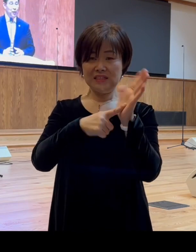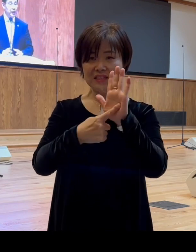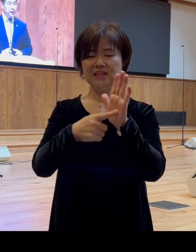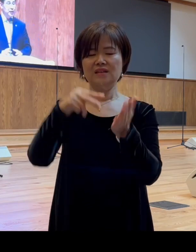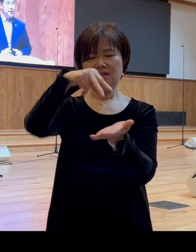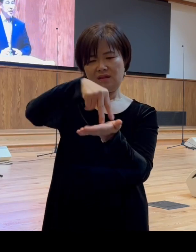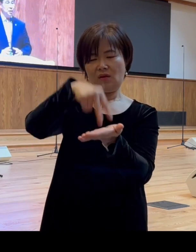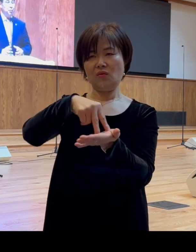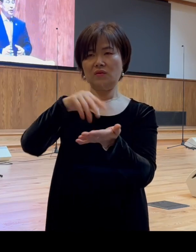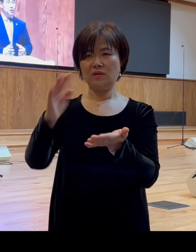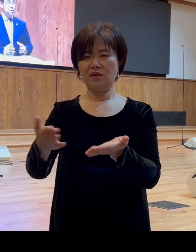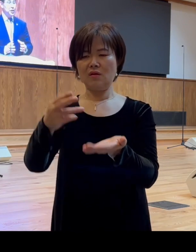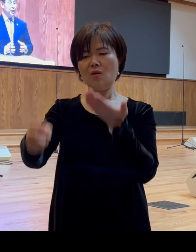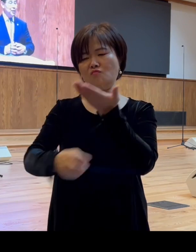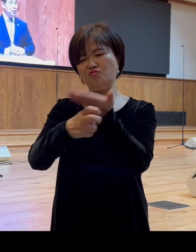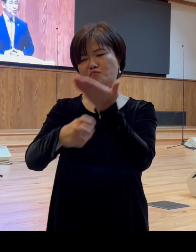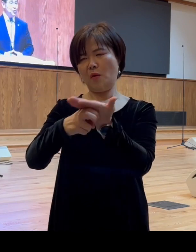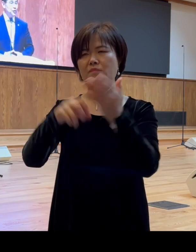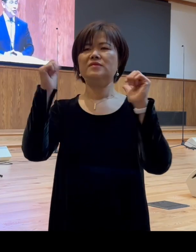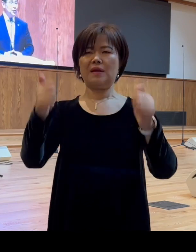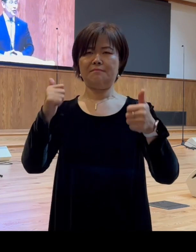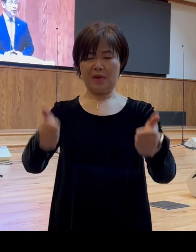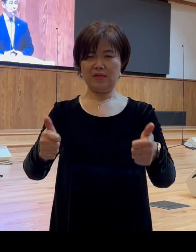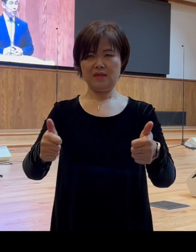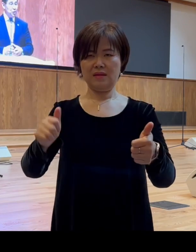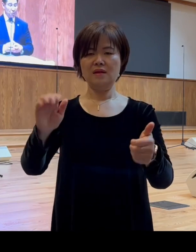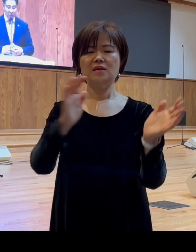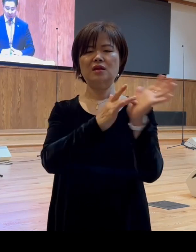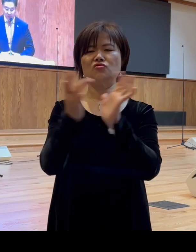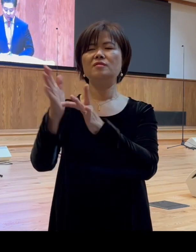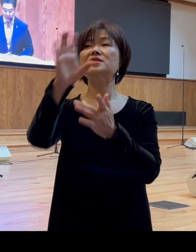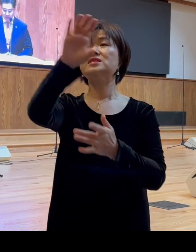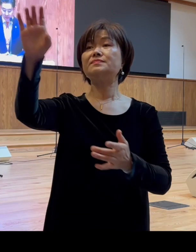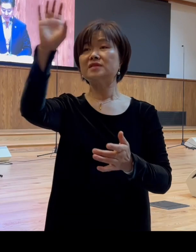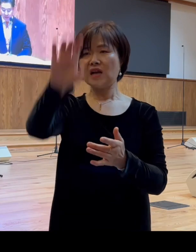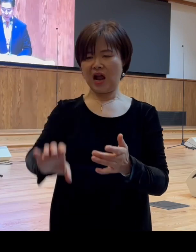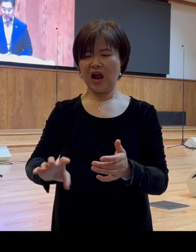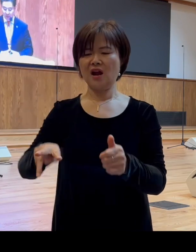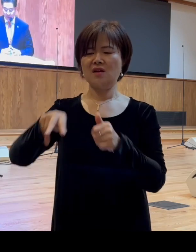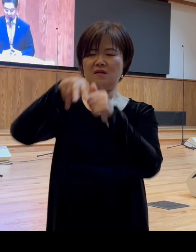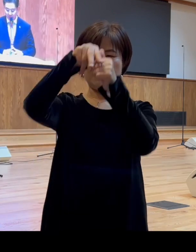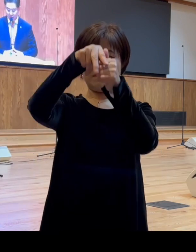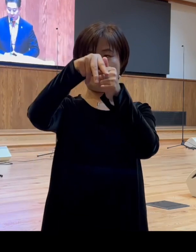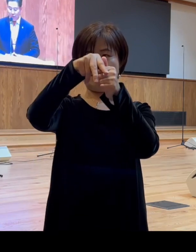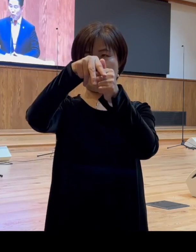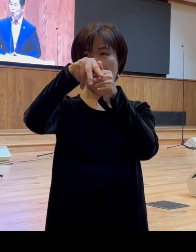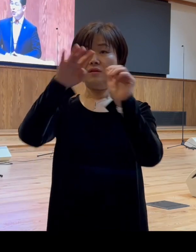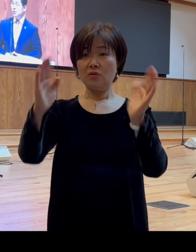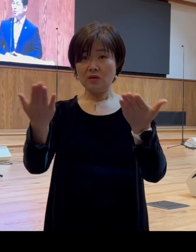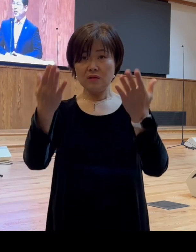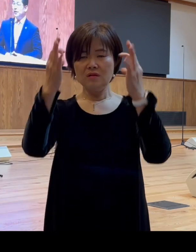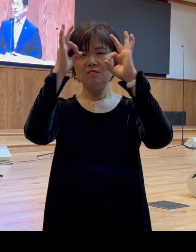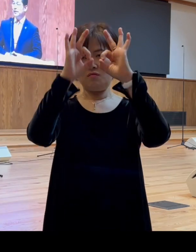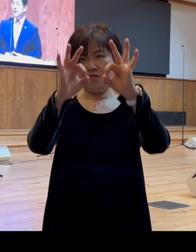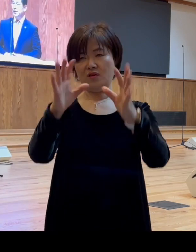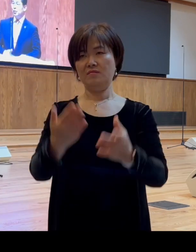재판을 진행하면서 예수님을 십자가 형틀에 매단 것을 볼 수 있습니다 그럼 이런